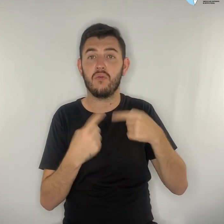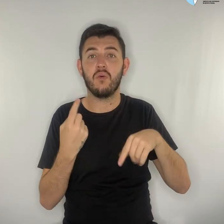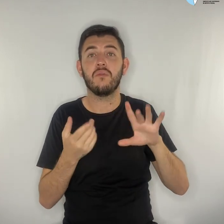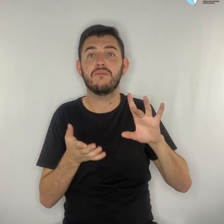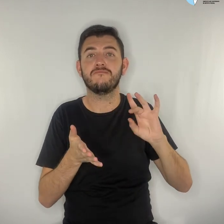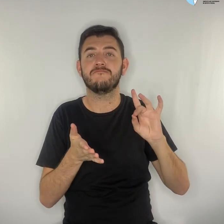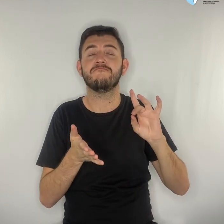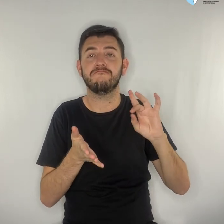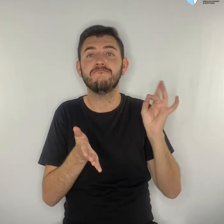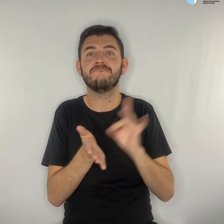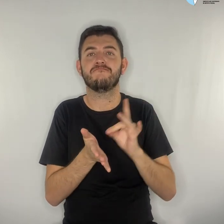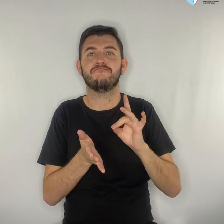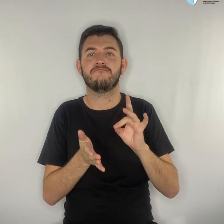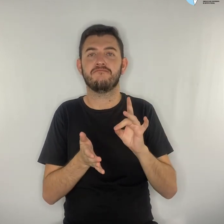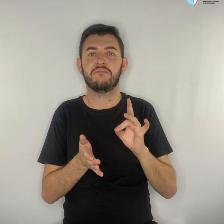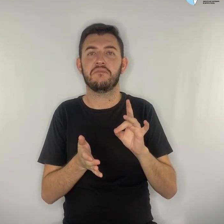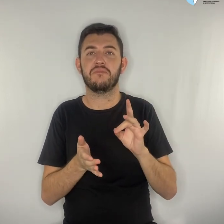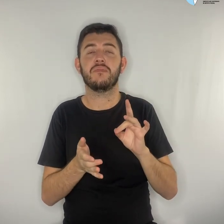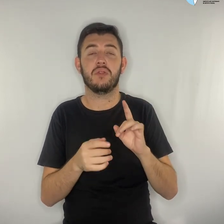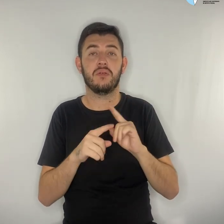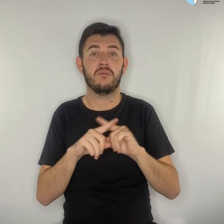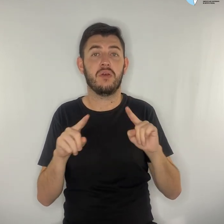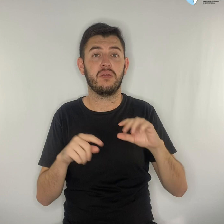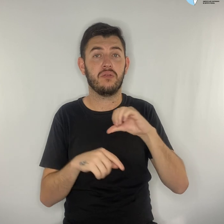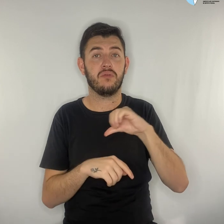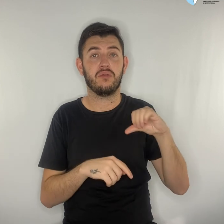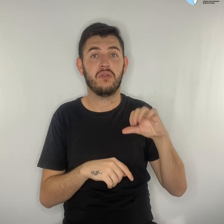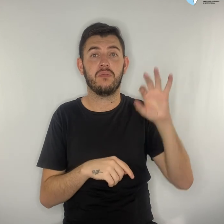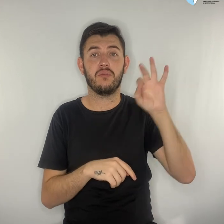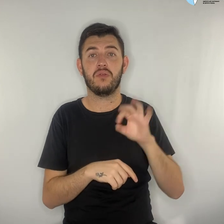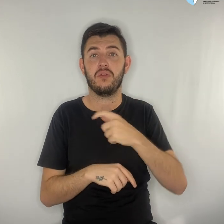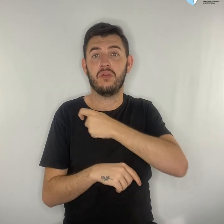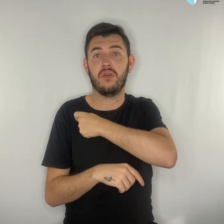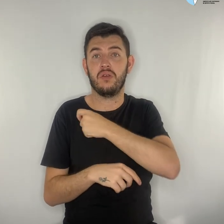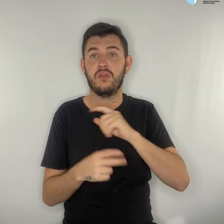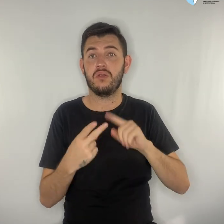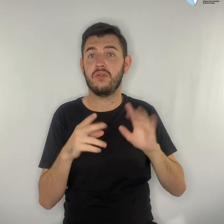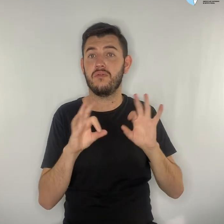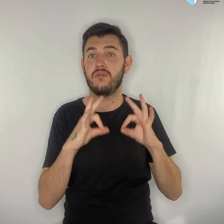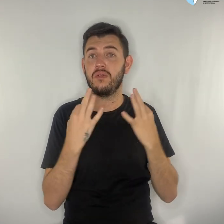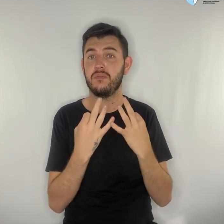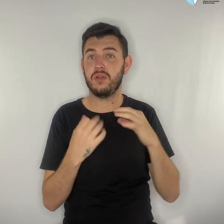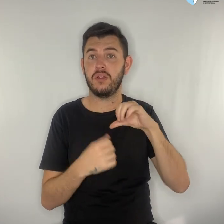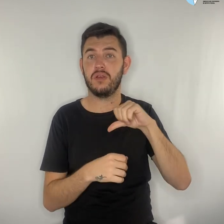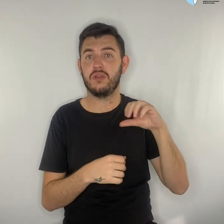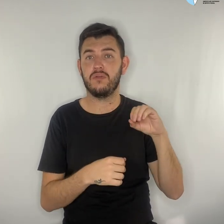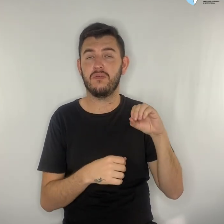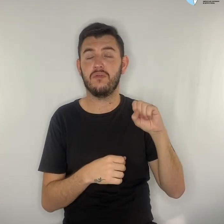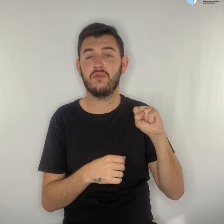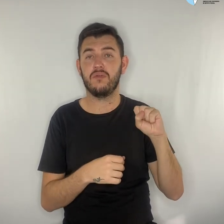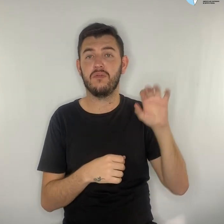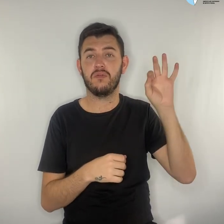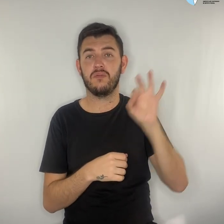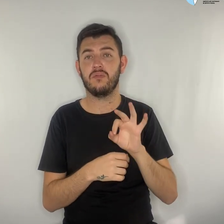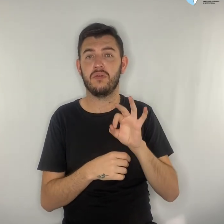estudantes 99%, seus familiares 98% e professores